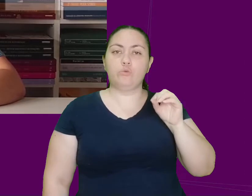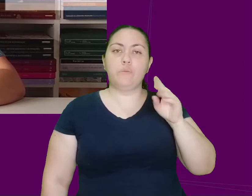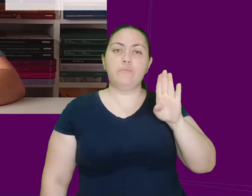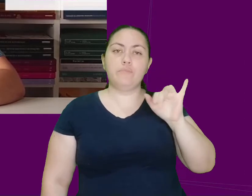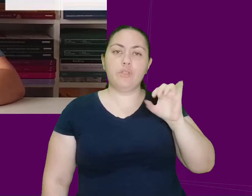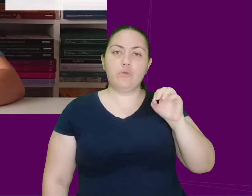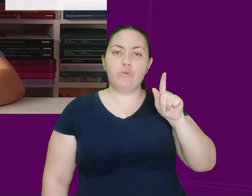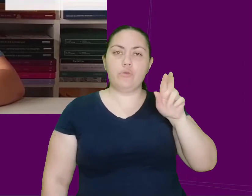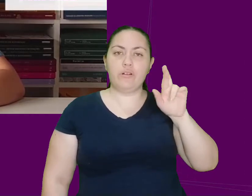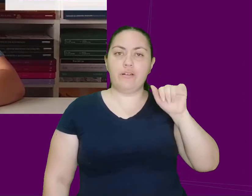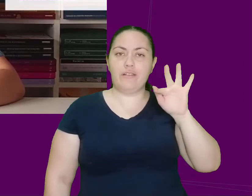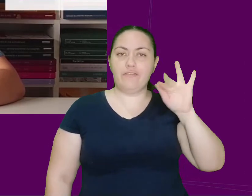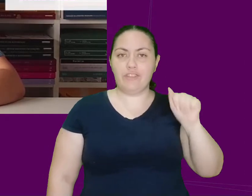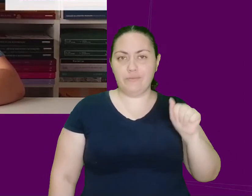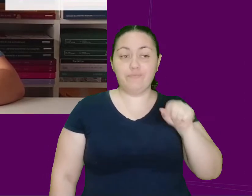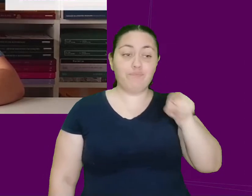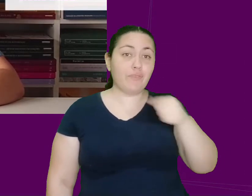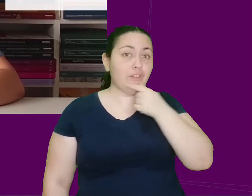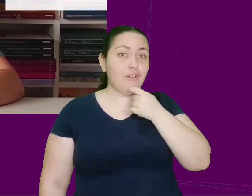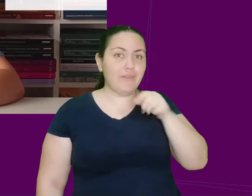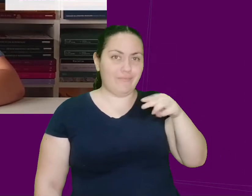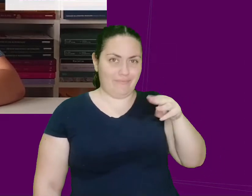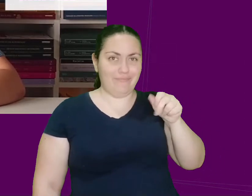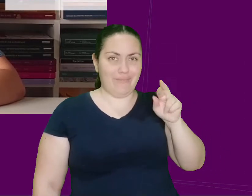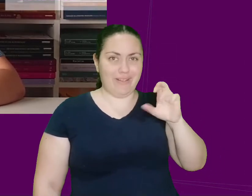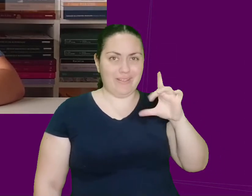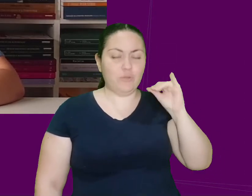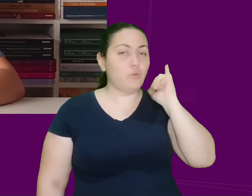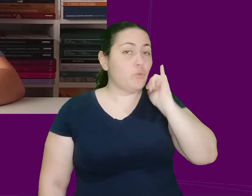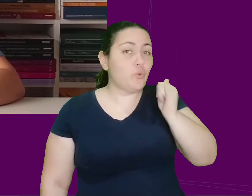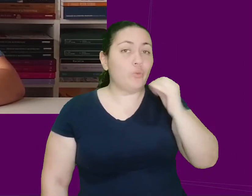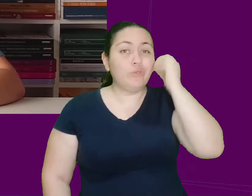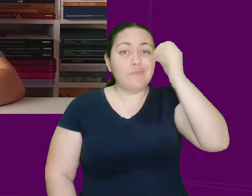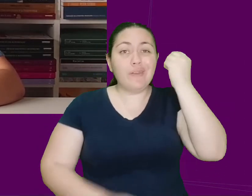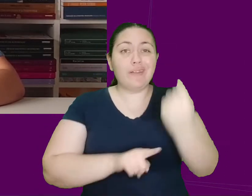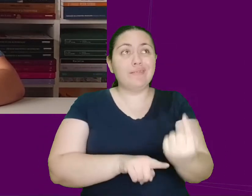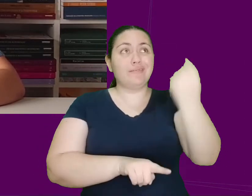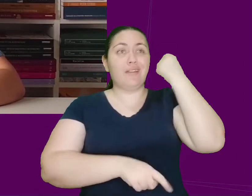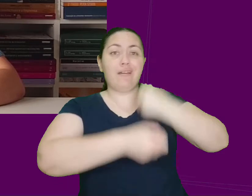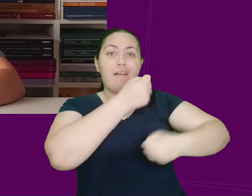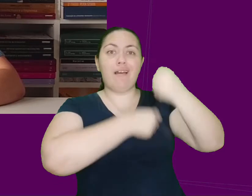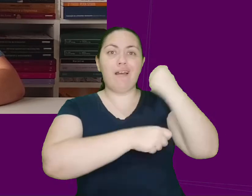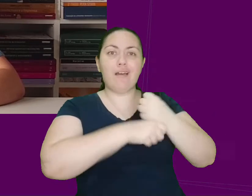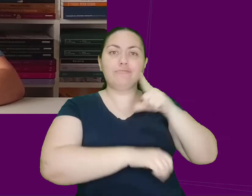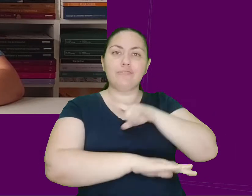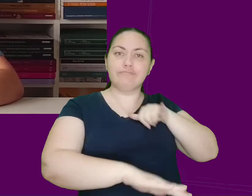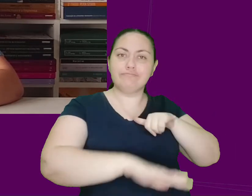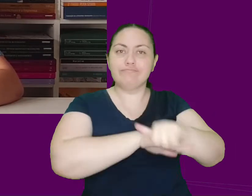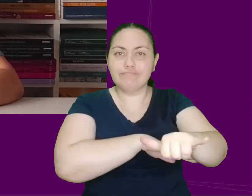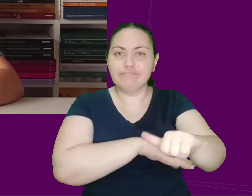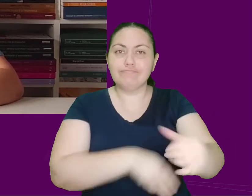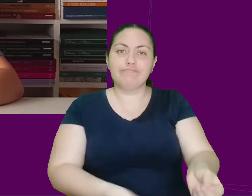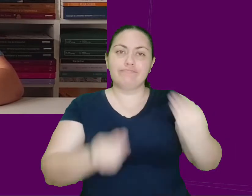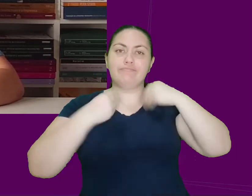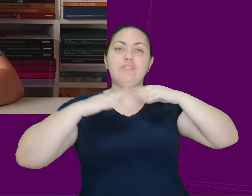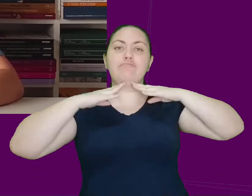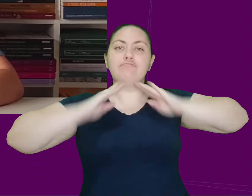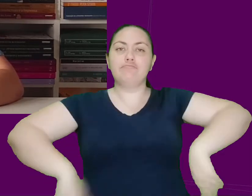narrador, Marcelo, relata em primeira pessoa as experiências vividas por ele no ano que sucede um acidente que o deixou tetraplético.